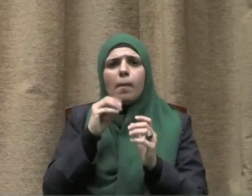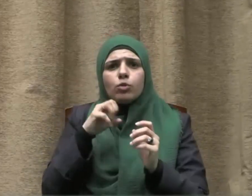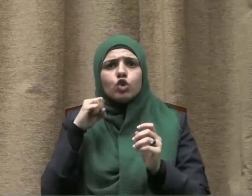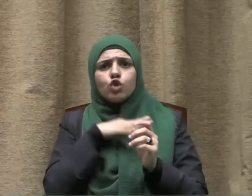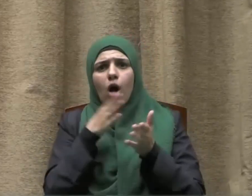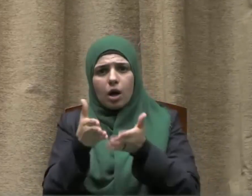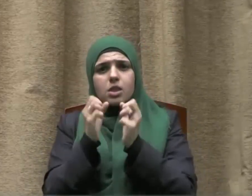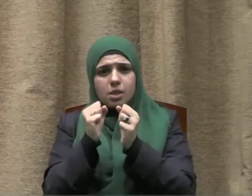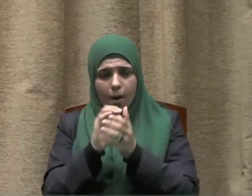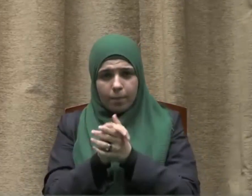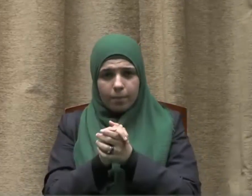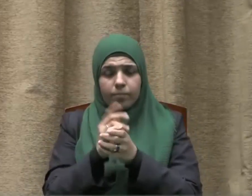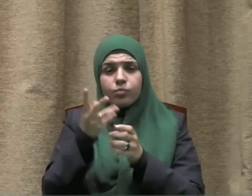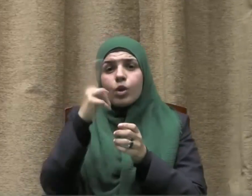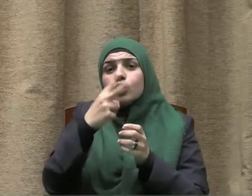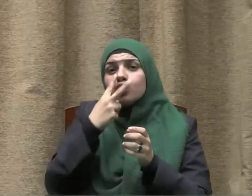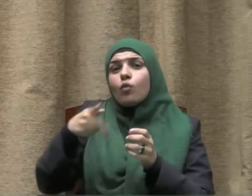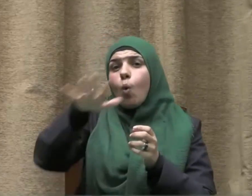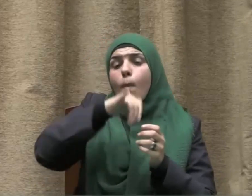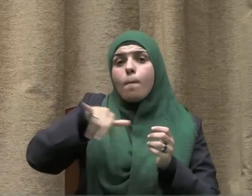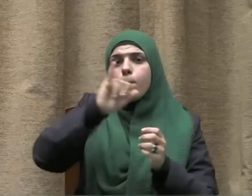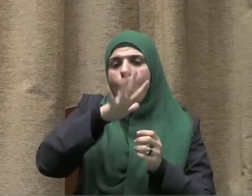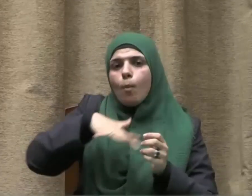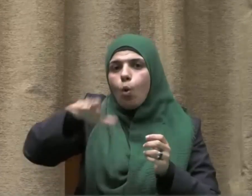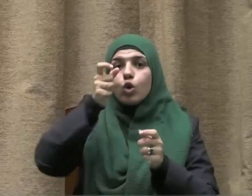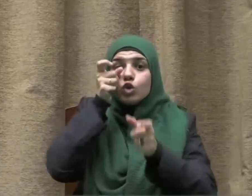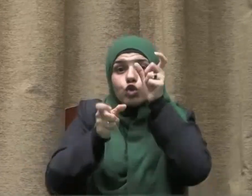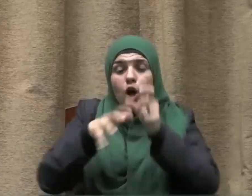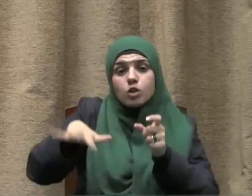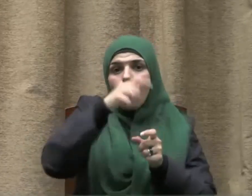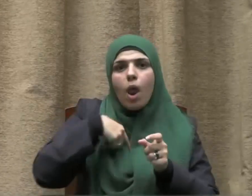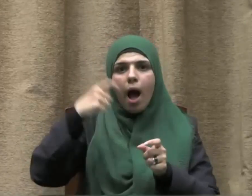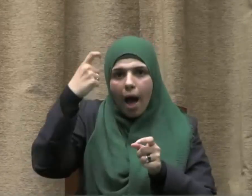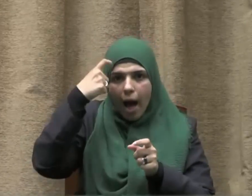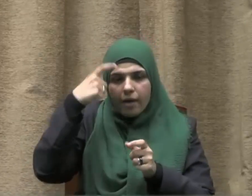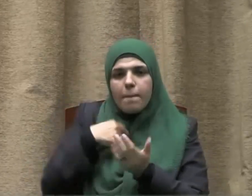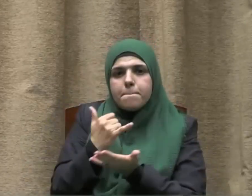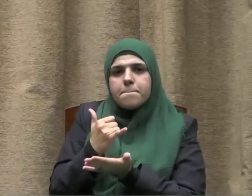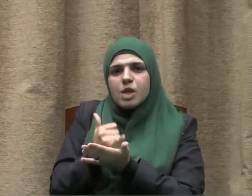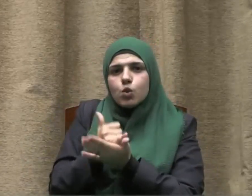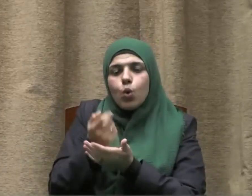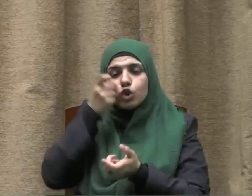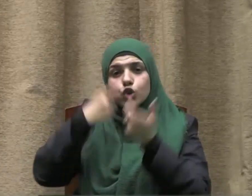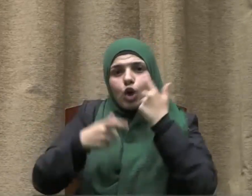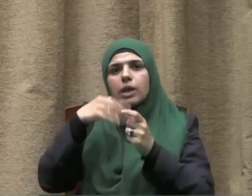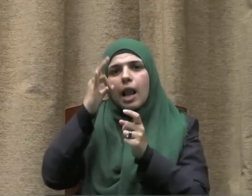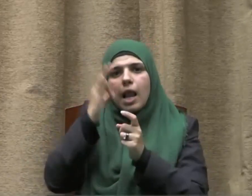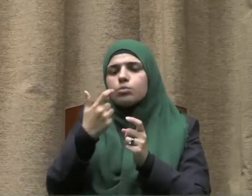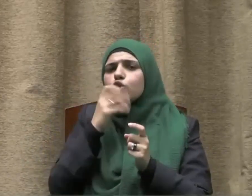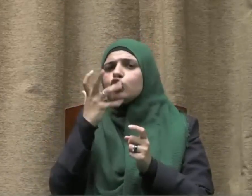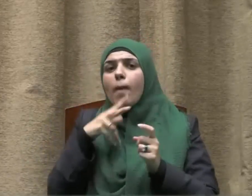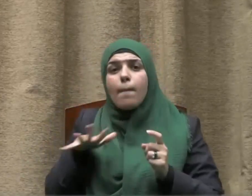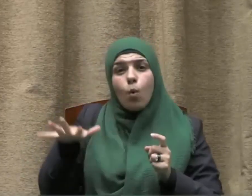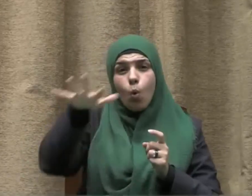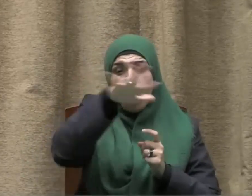شره وإننا في حاجة ماسة إلى أن يقوم كل منا بمسؤوليته تجاه شبابنا